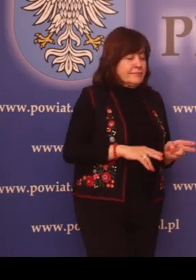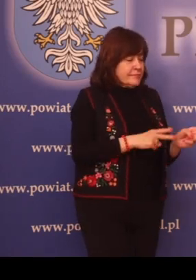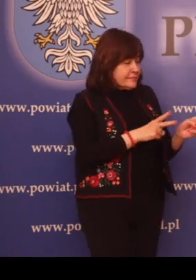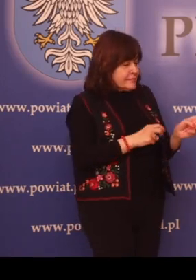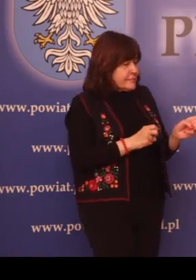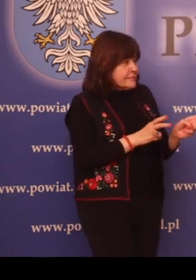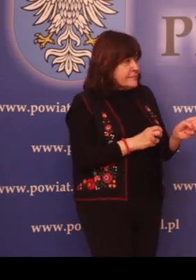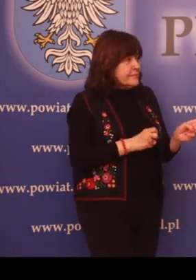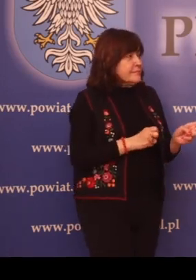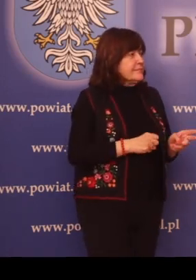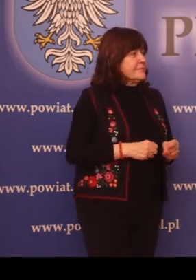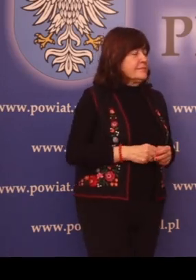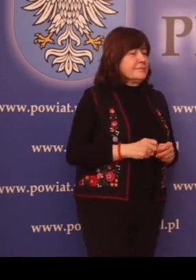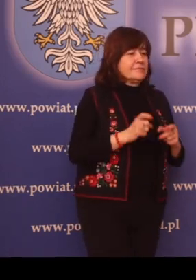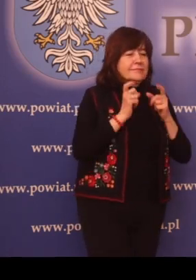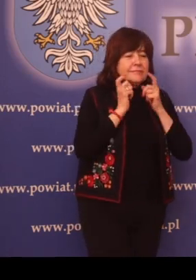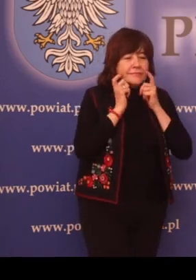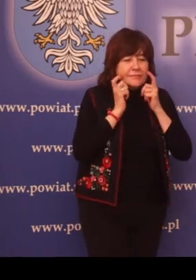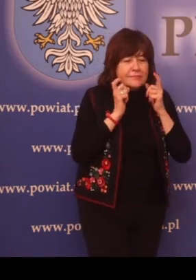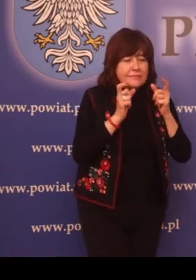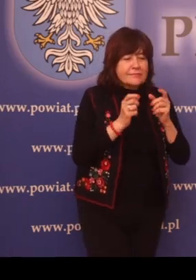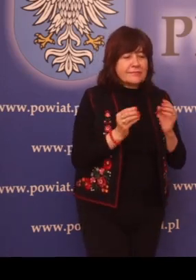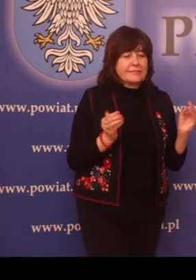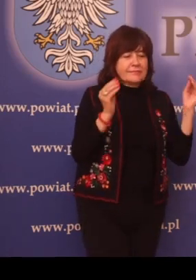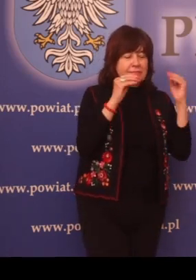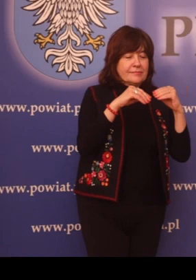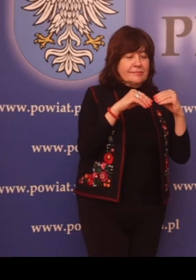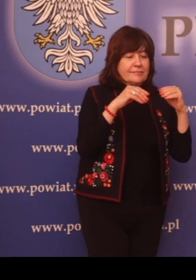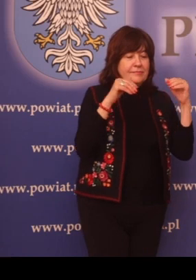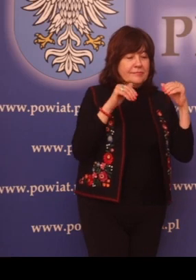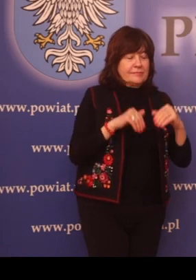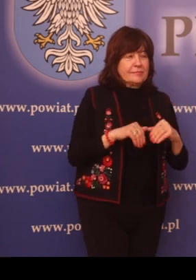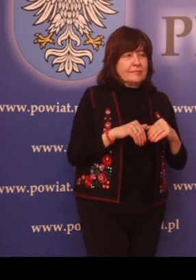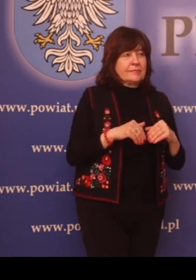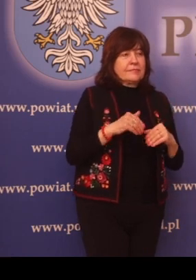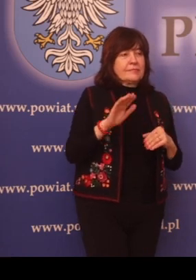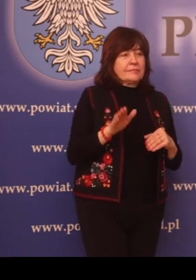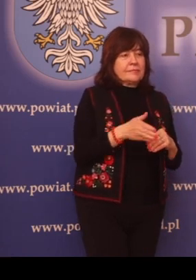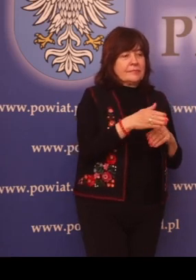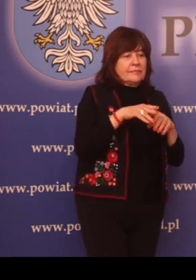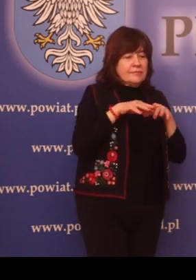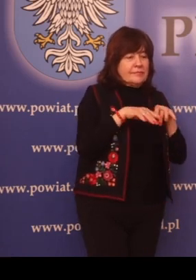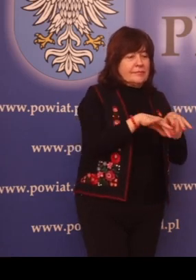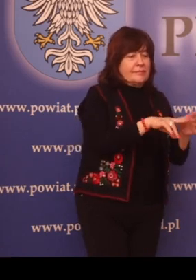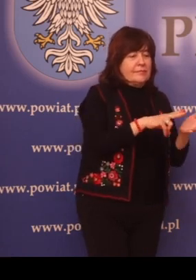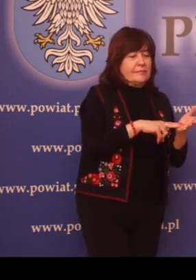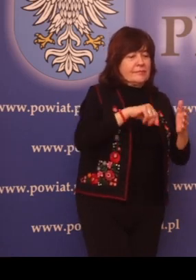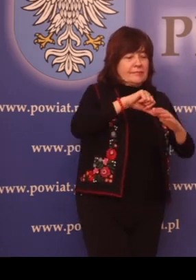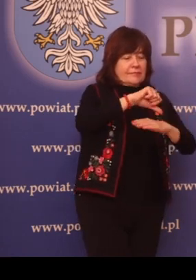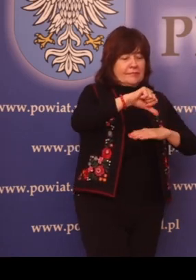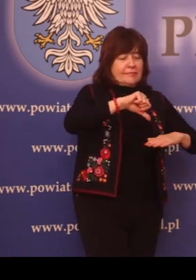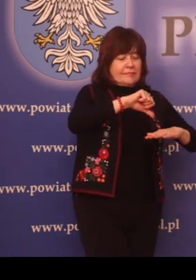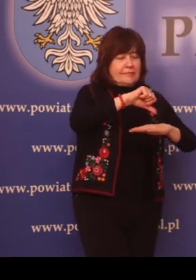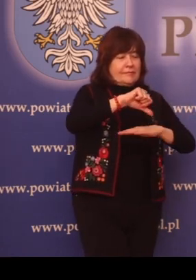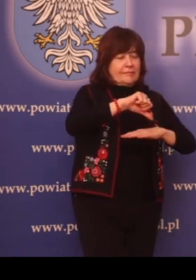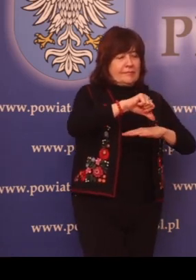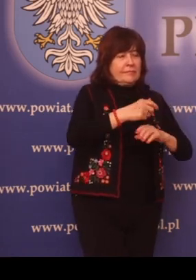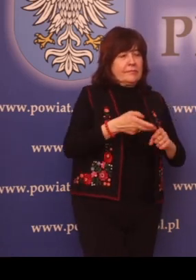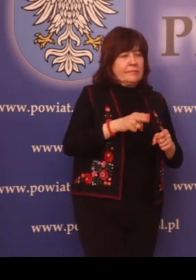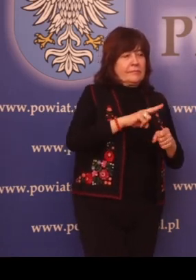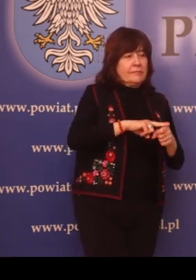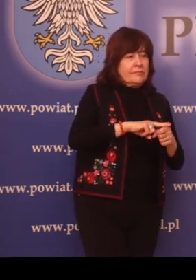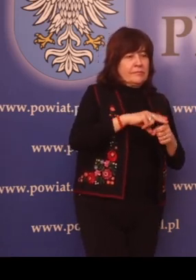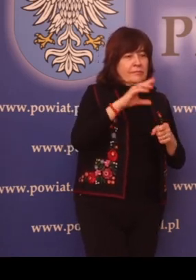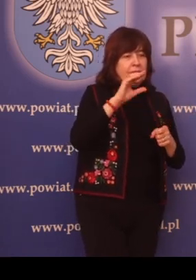Zgłoszenie instalacji, mogącej negatywnie oddziaływać na środowisko, z